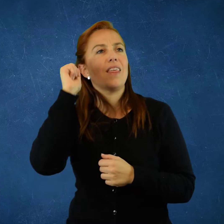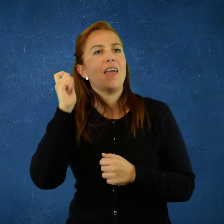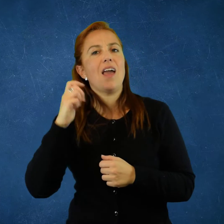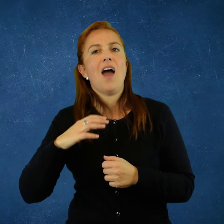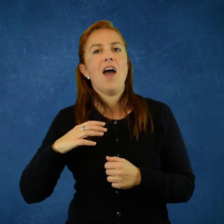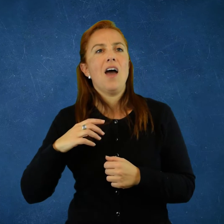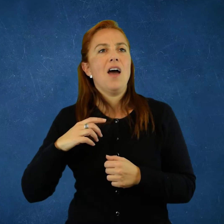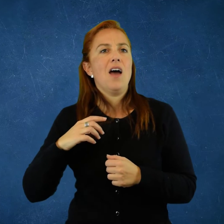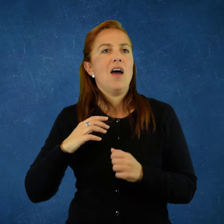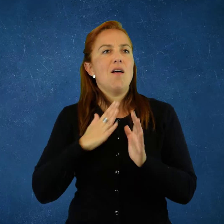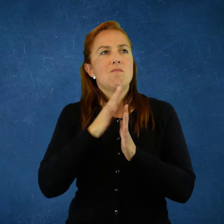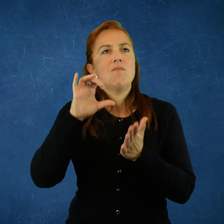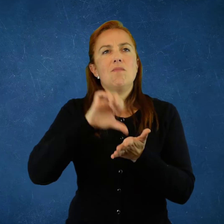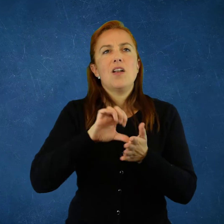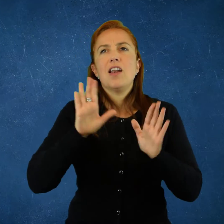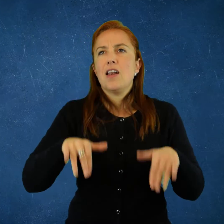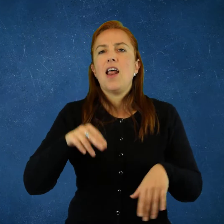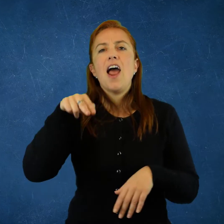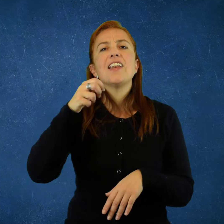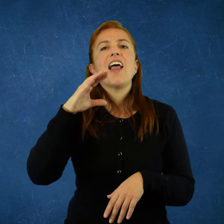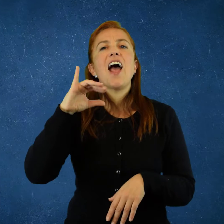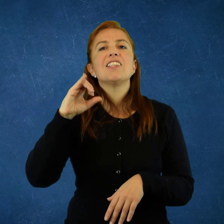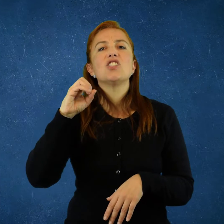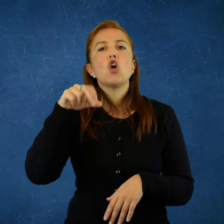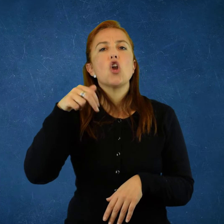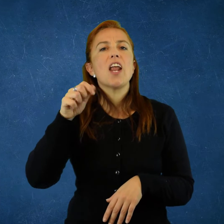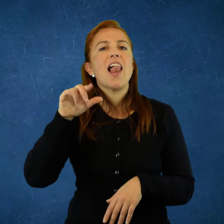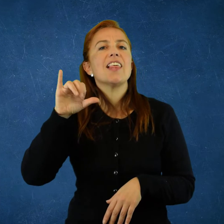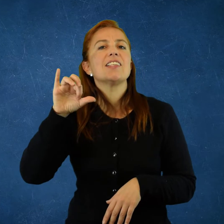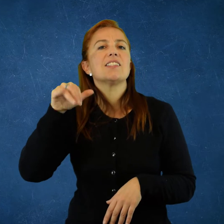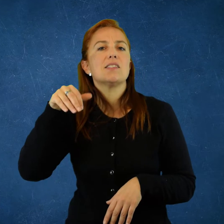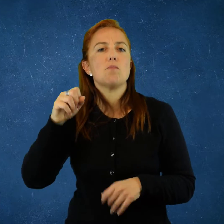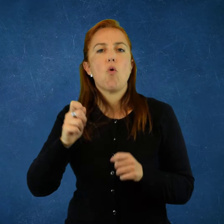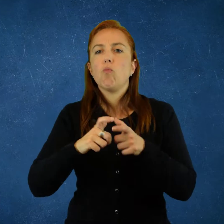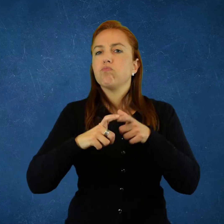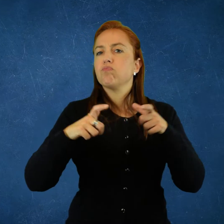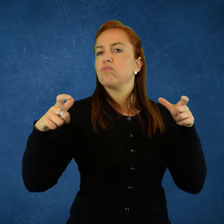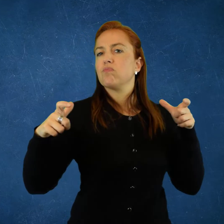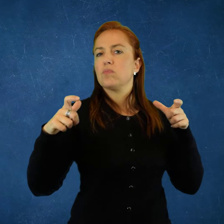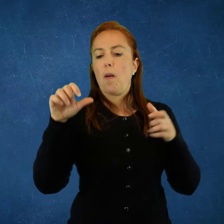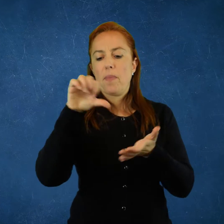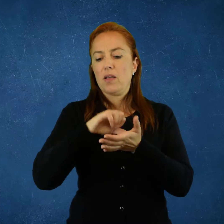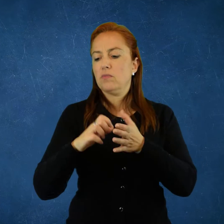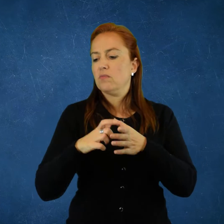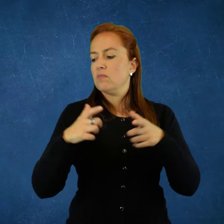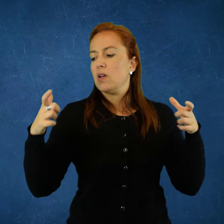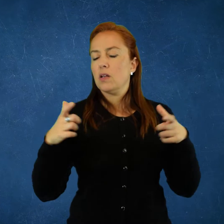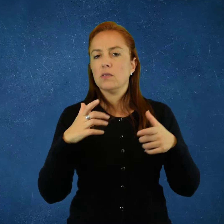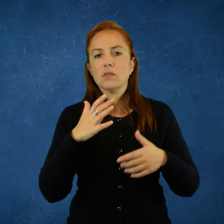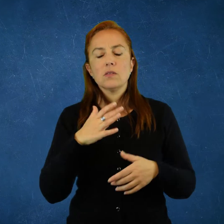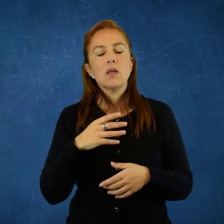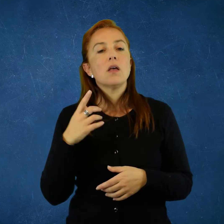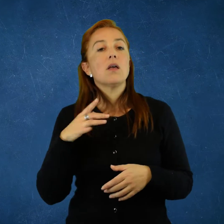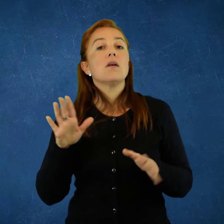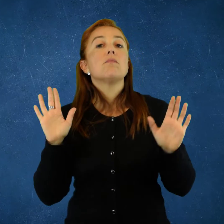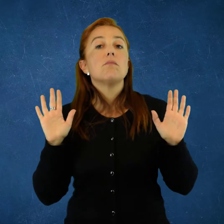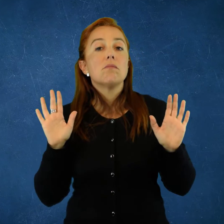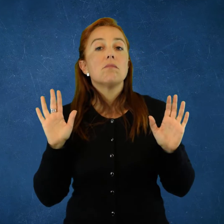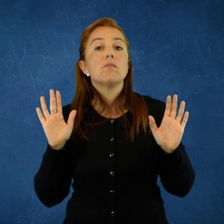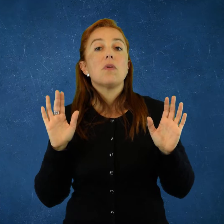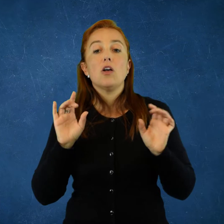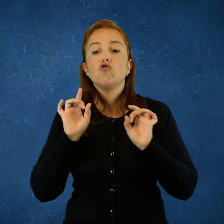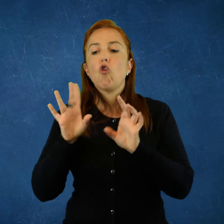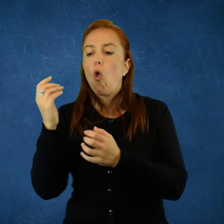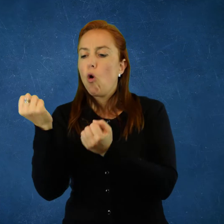monarquías. Y la idea del nacionalismo, de la grandeza, de la expansión, también fue parte de la